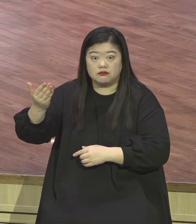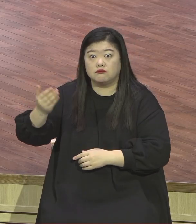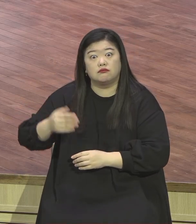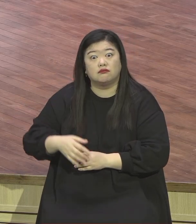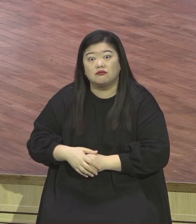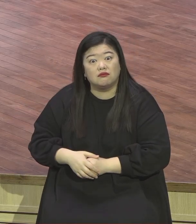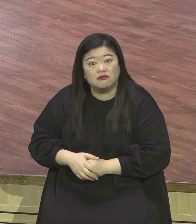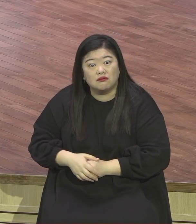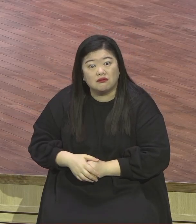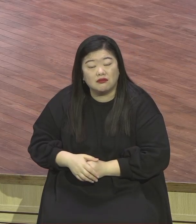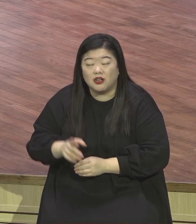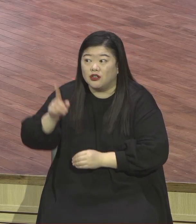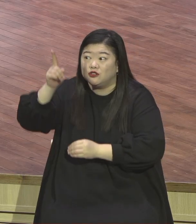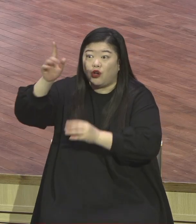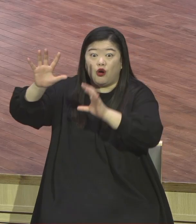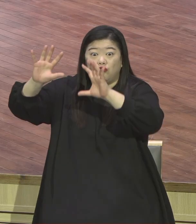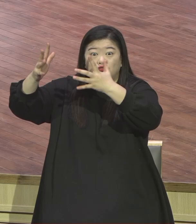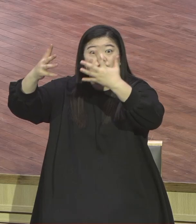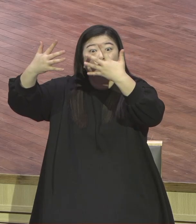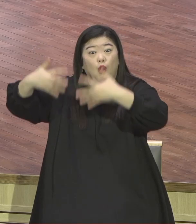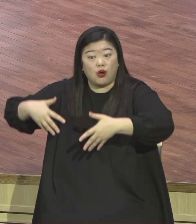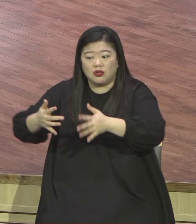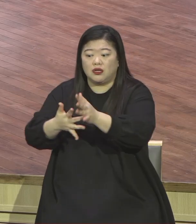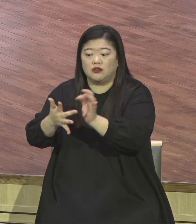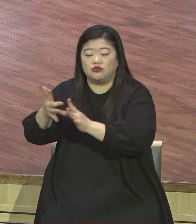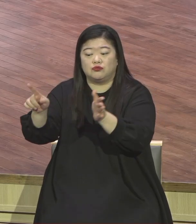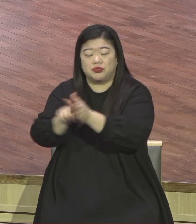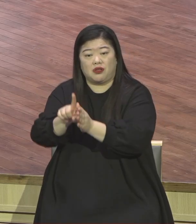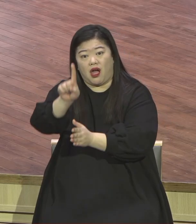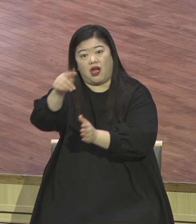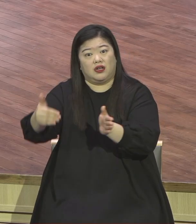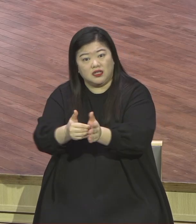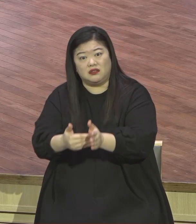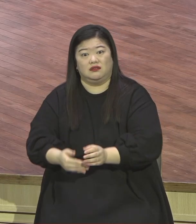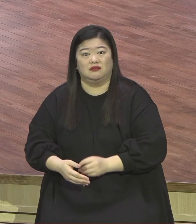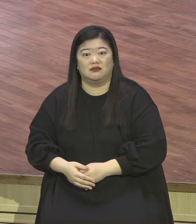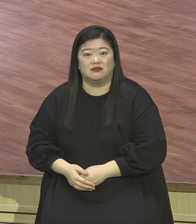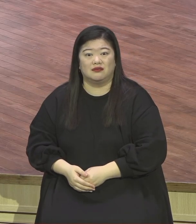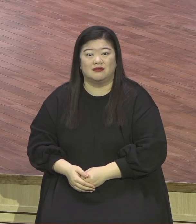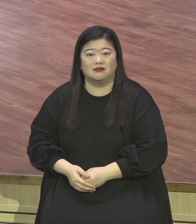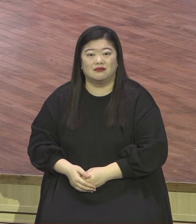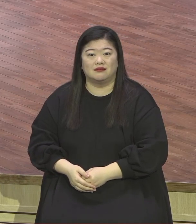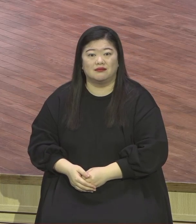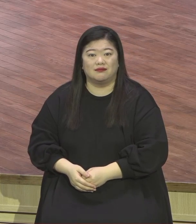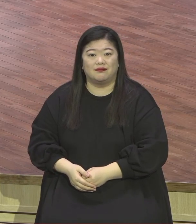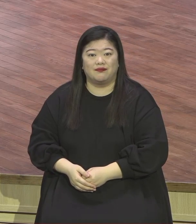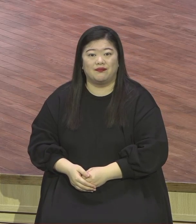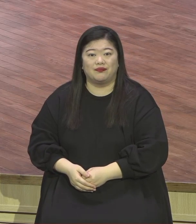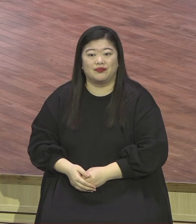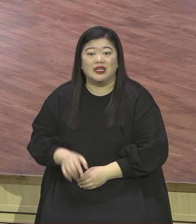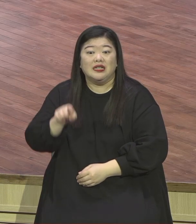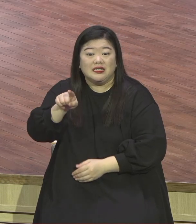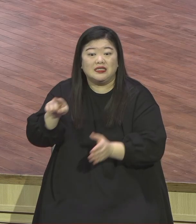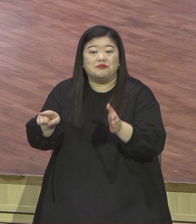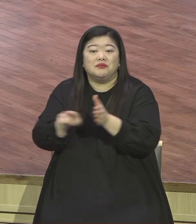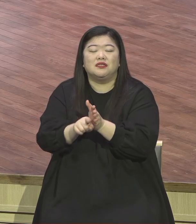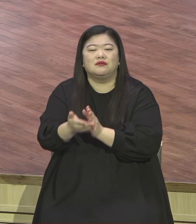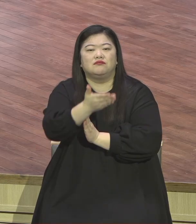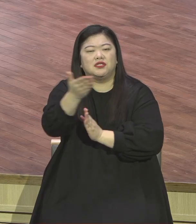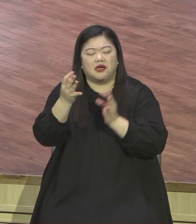공짜로 너희가 그 은혜리나야 믿음으로 말며마 구원하셨으니 이것은 너희에서 난 것이 아니오 하나님의 선물이라